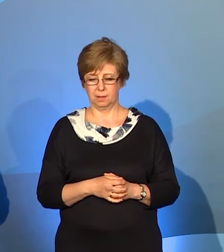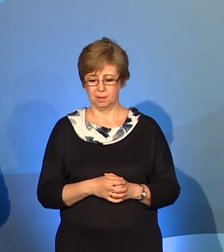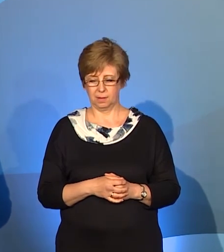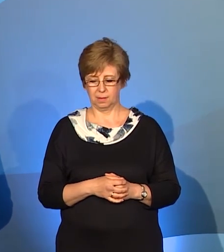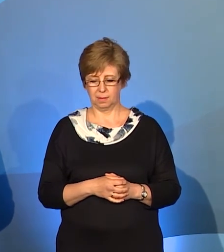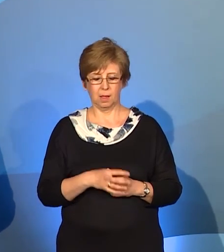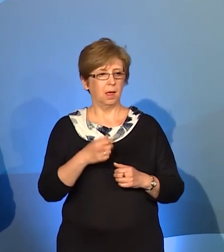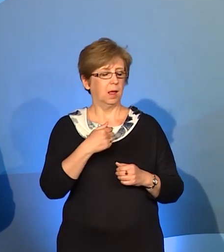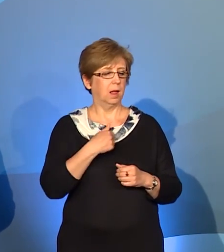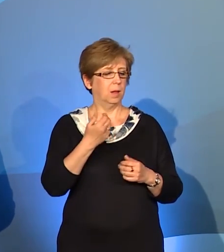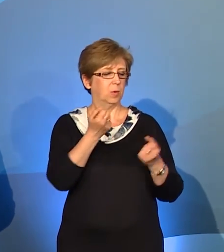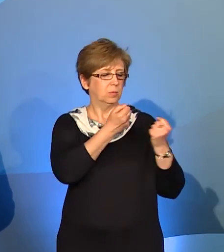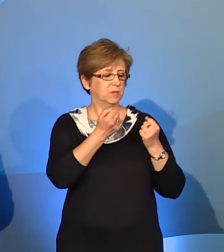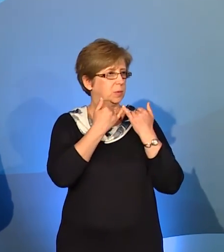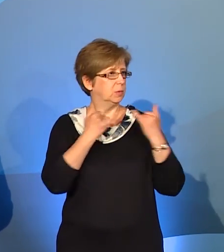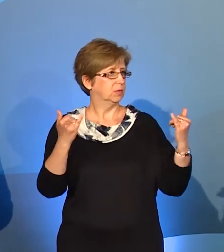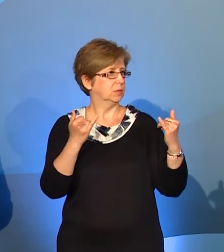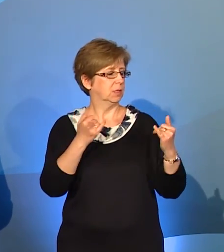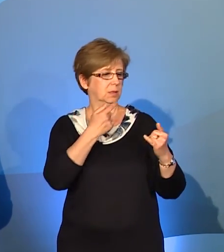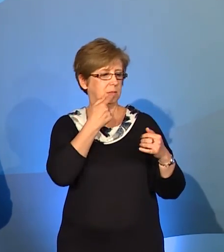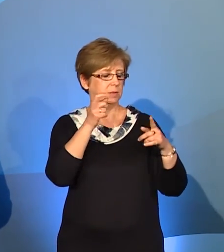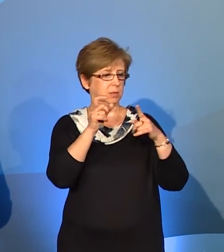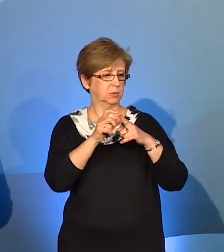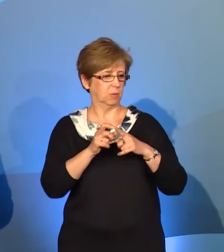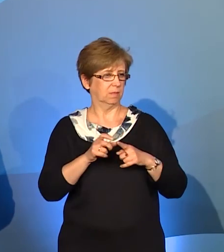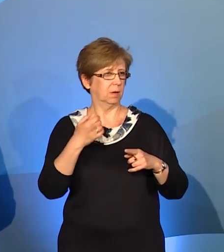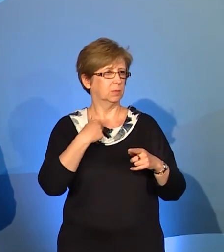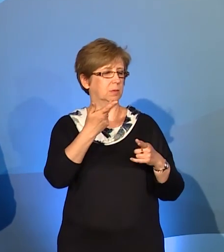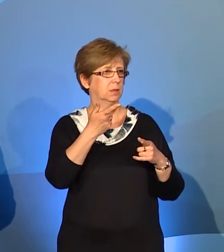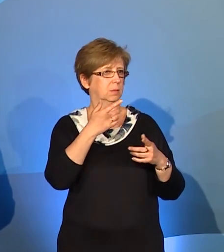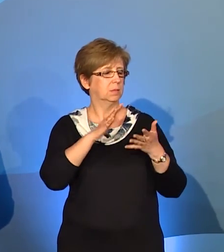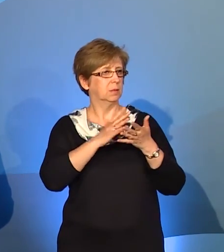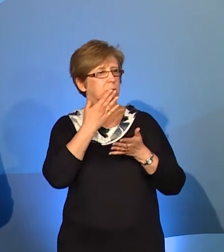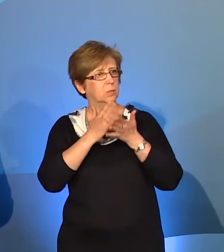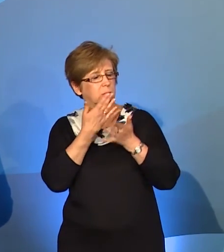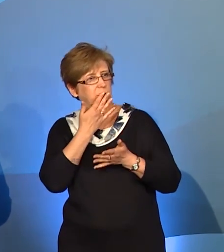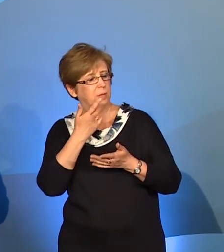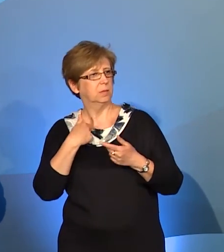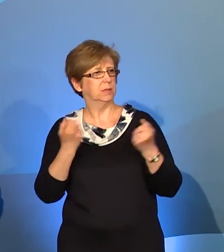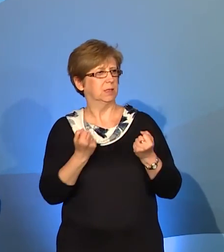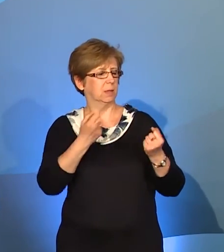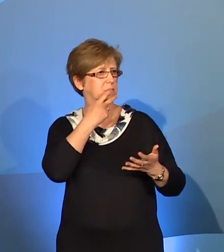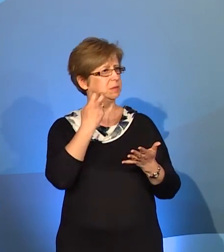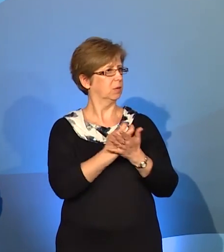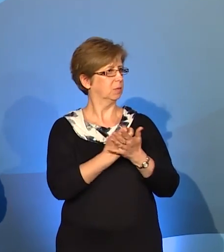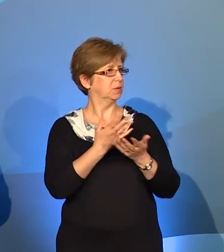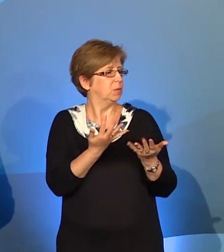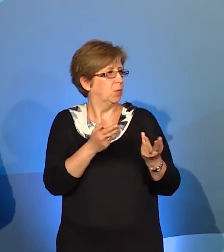słowa, no teraz spróbujemy je zautomatyzować, zautomatyzować system tłumaczeń, tak żeby łatwiej właśnie przykładać z języka na język. Czy możliwe byłoby